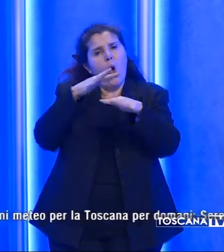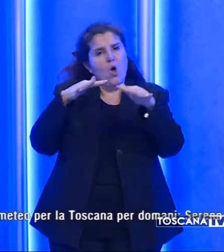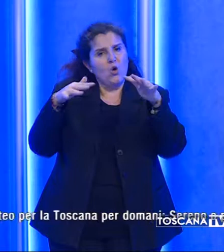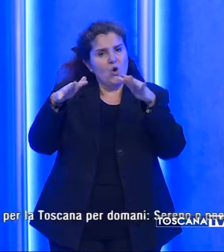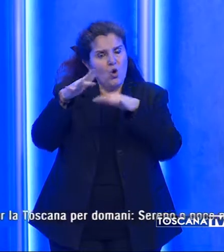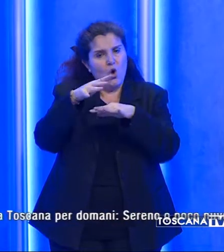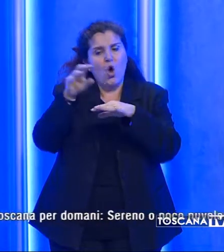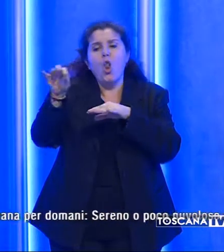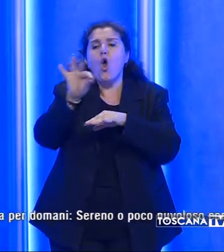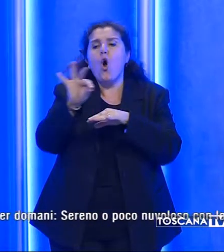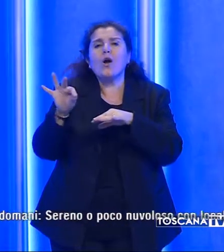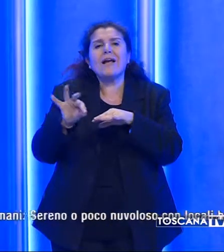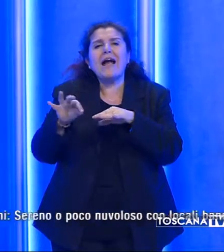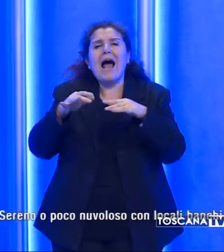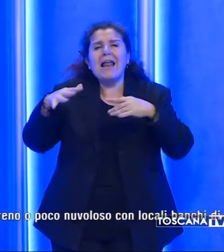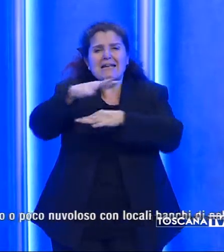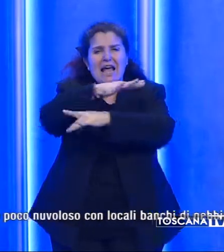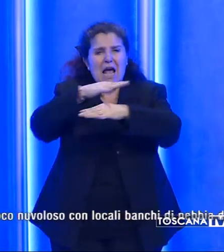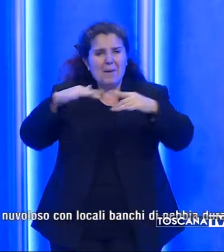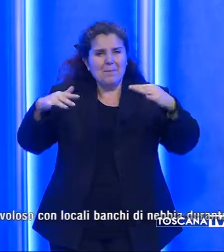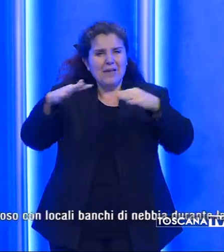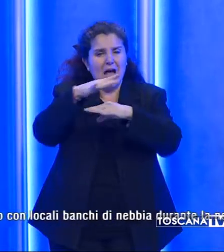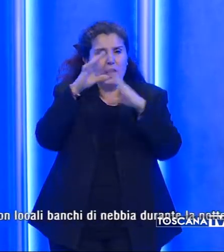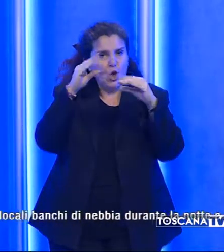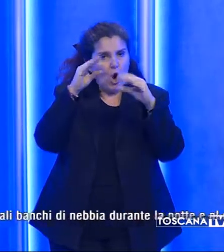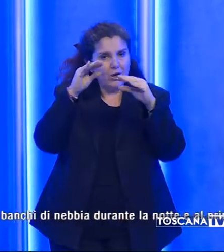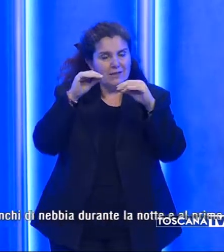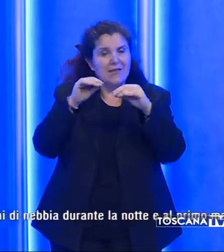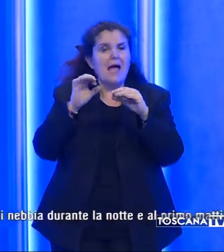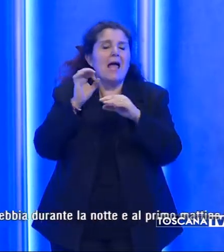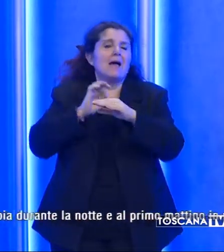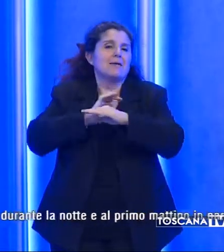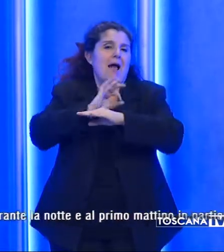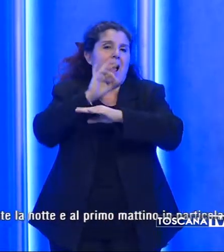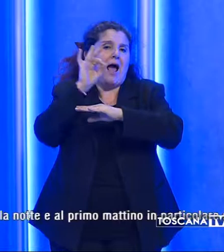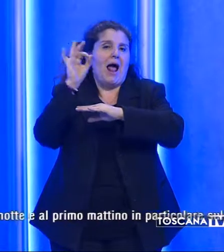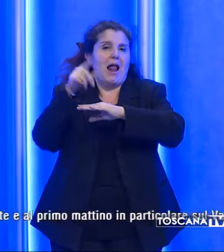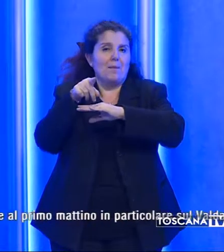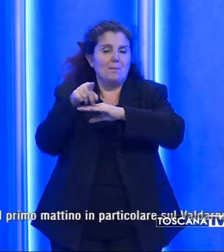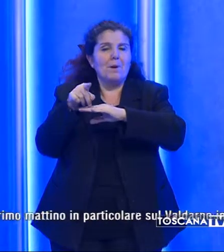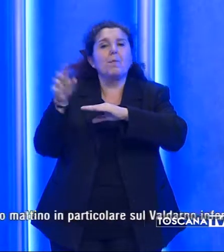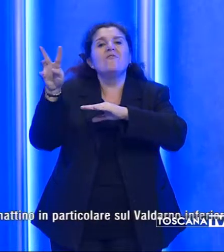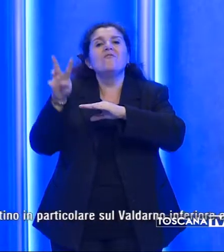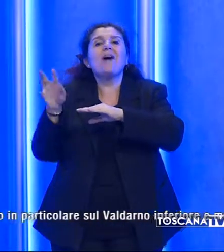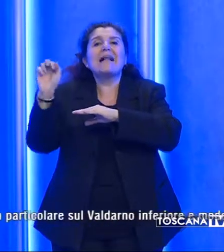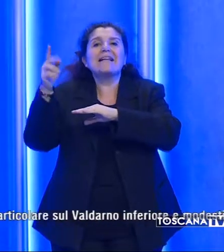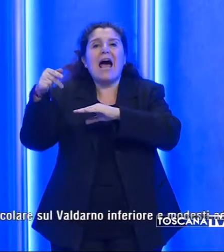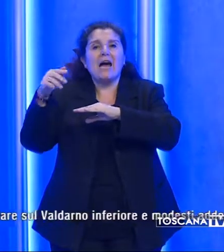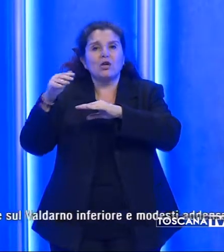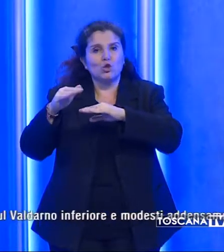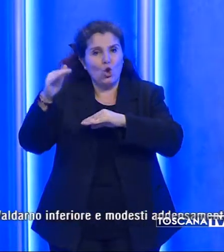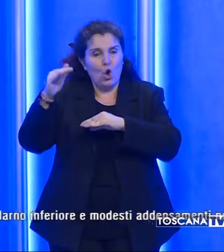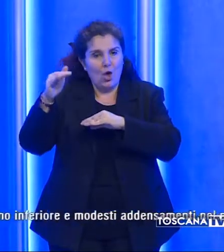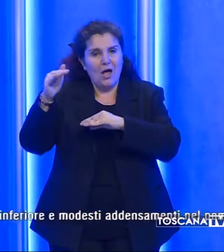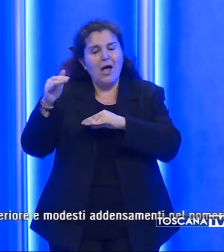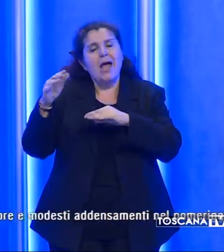locali banchi di nebbia durante la notte e al primo mattino, soprattutto sul Val d'Arno inferiore e